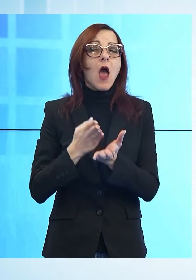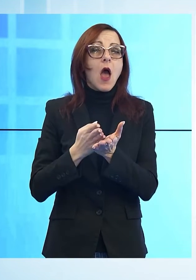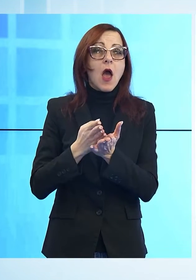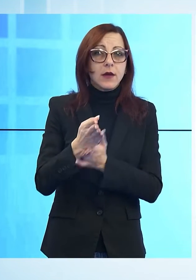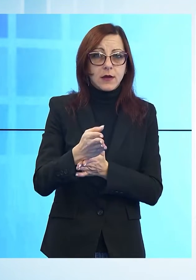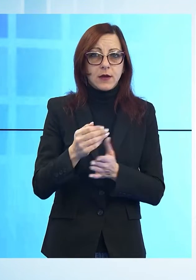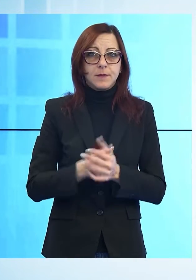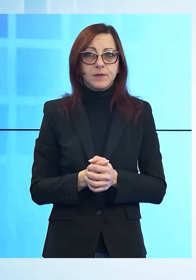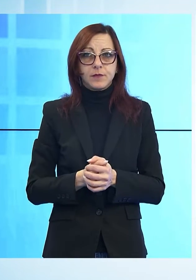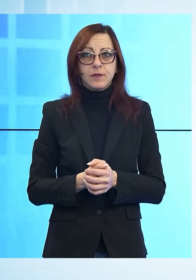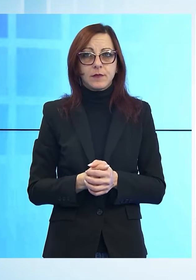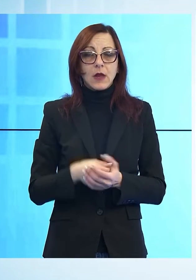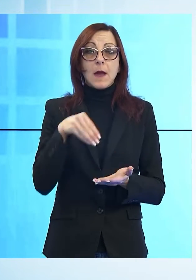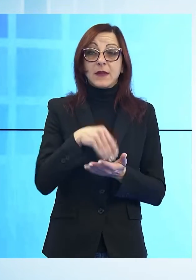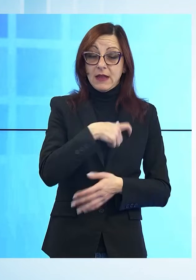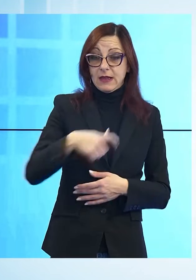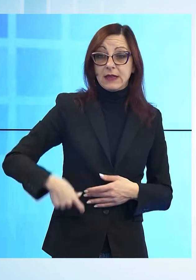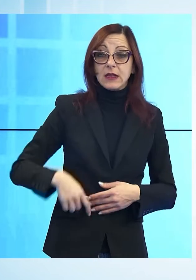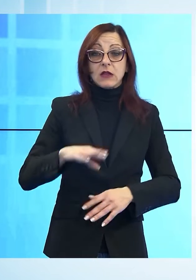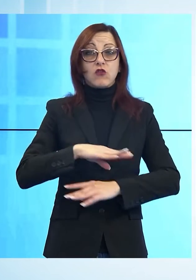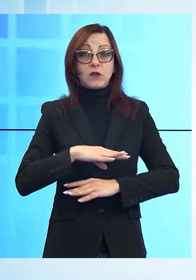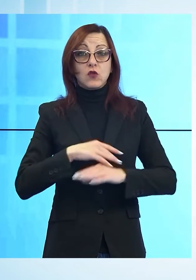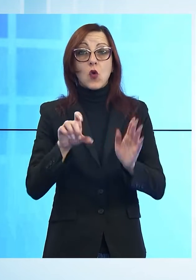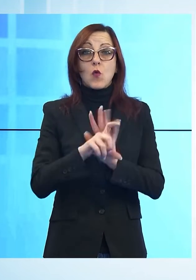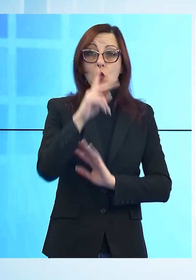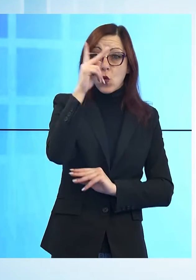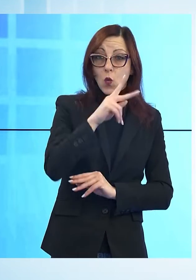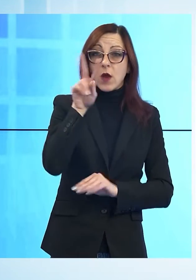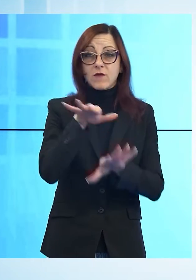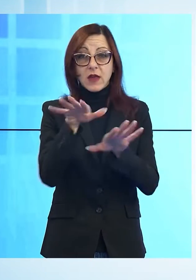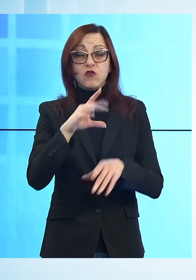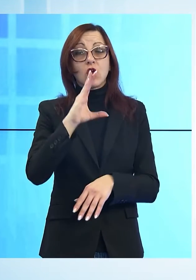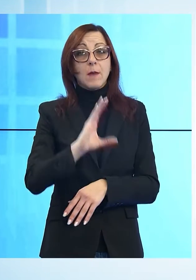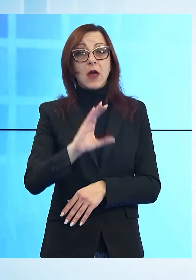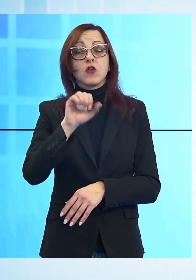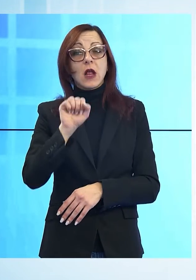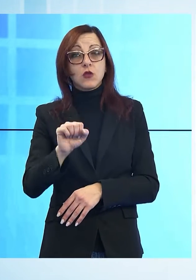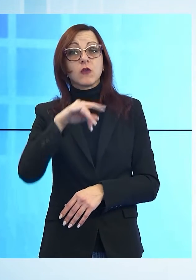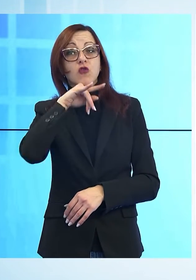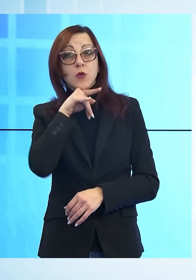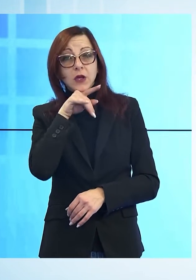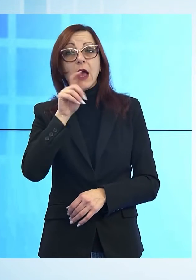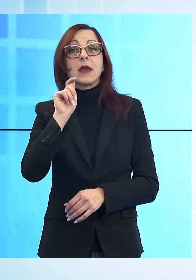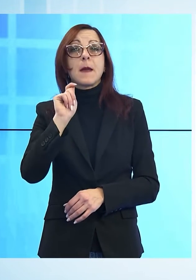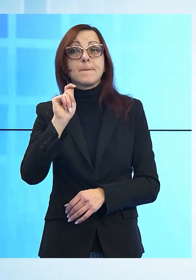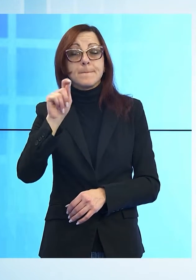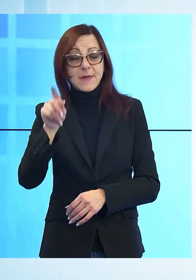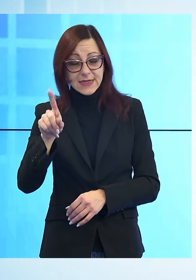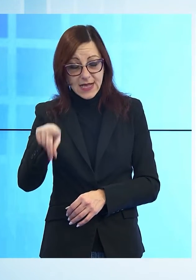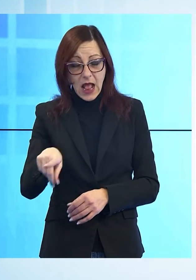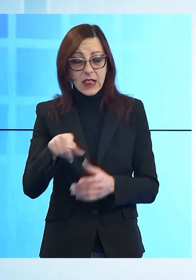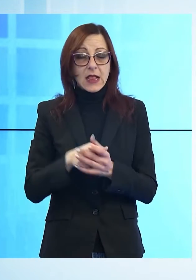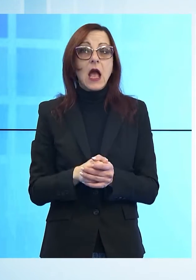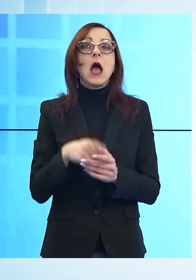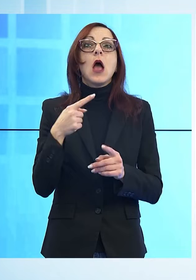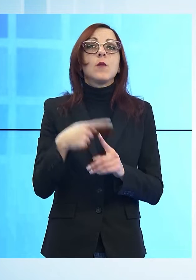Toscana Nord, presenti sindaci e assessori di ai comuni di Lucca, Viereggio, Capandri, Alto Pascio, Porcari, Pescaglia e l'assessore regionale